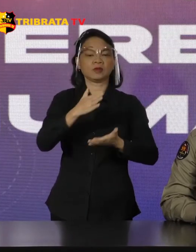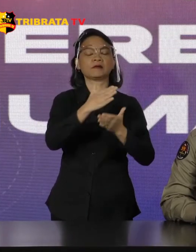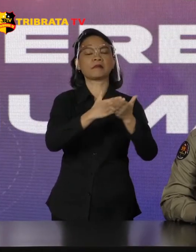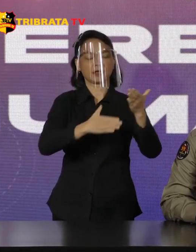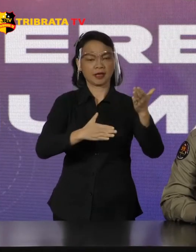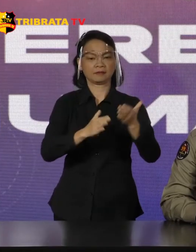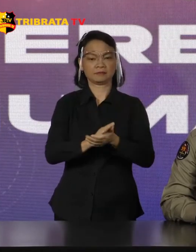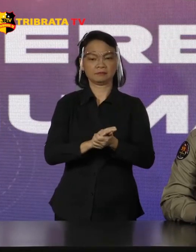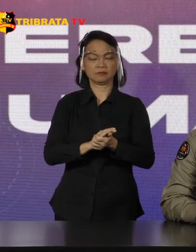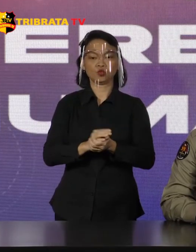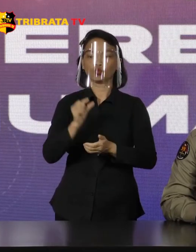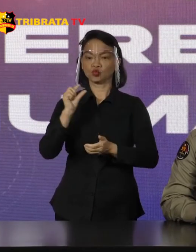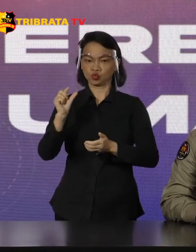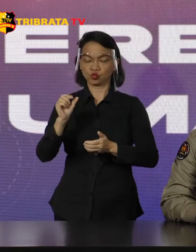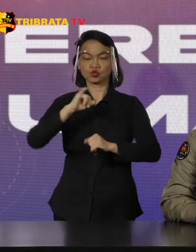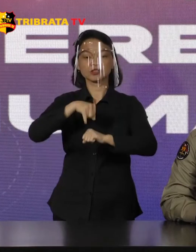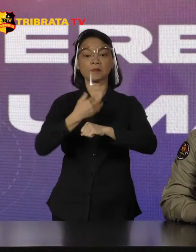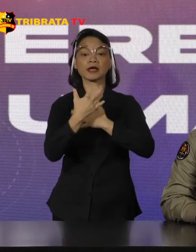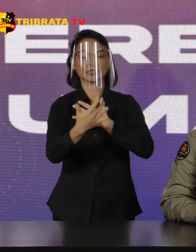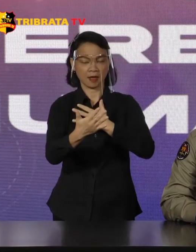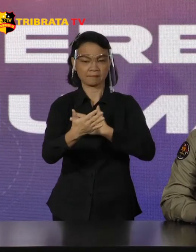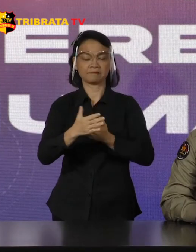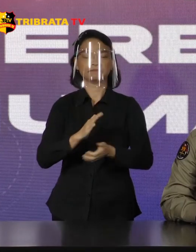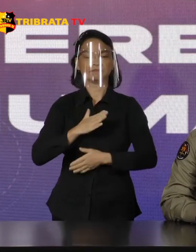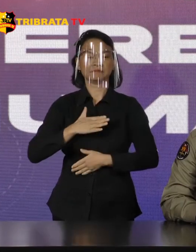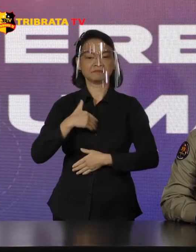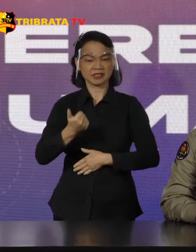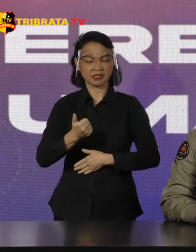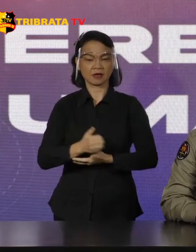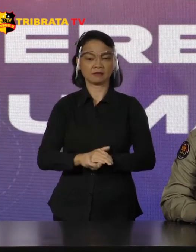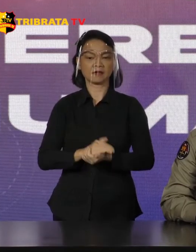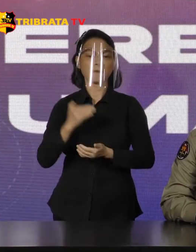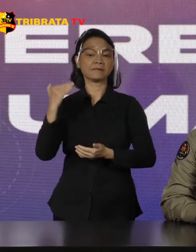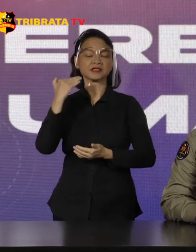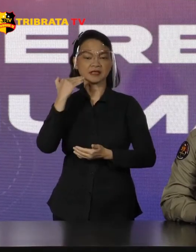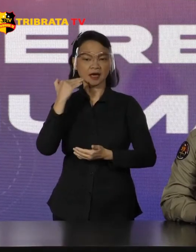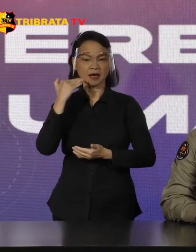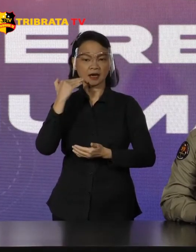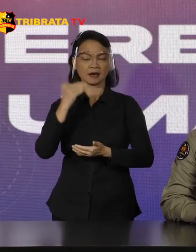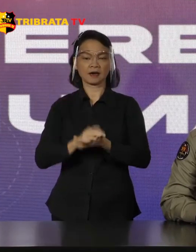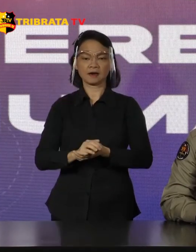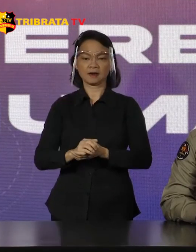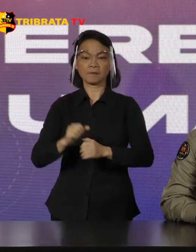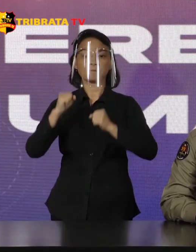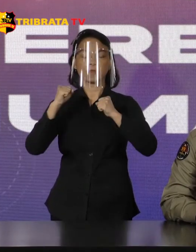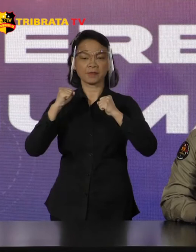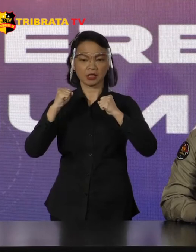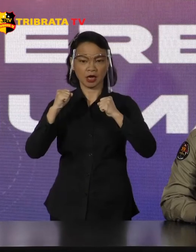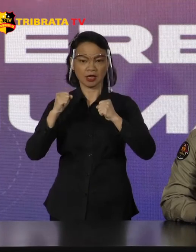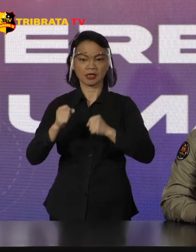bagaimana Jemaah Islamia bisa menjaga Dan juga mempertahankan